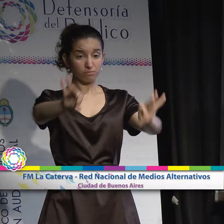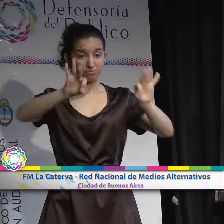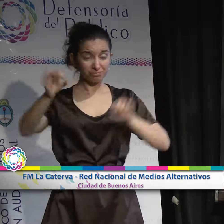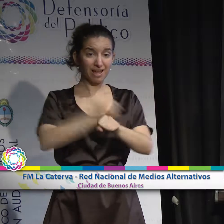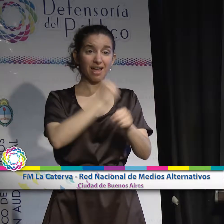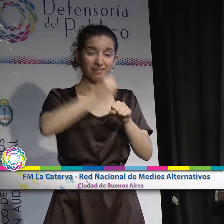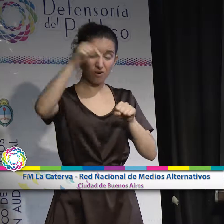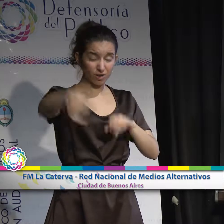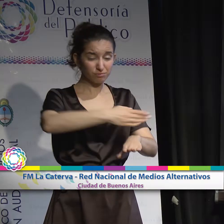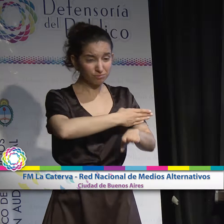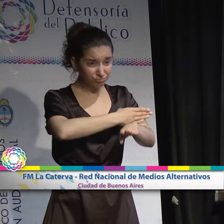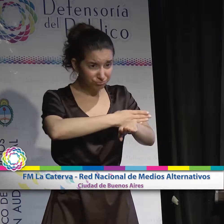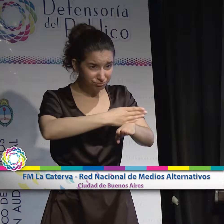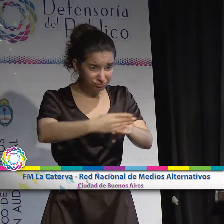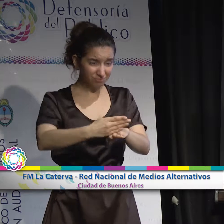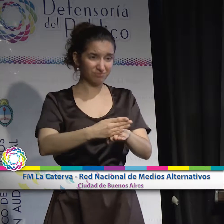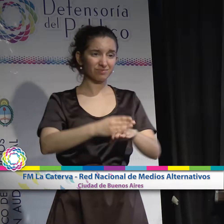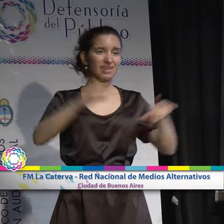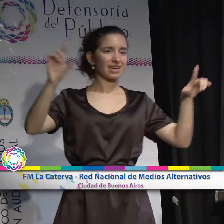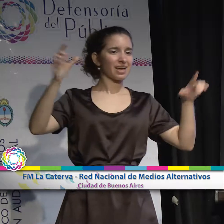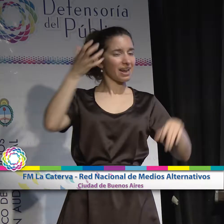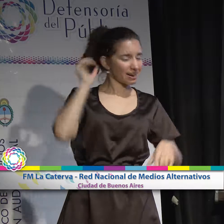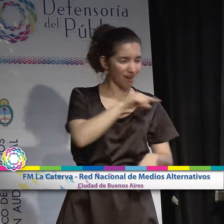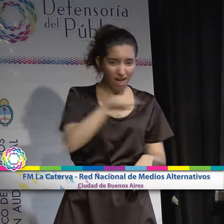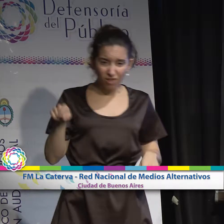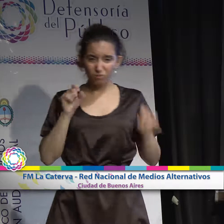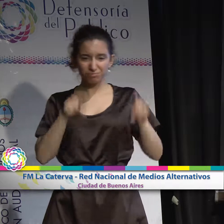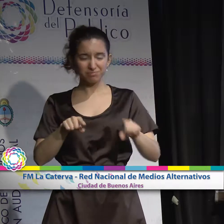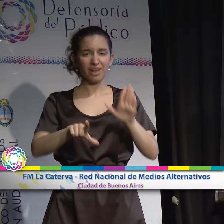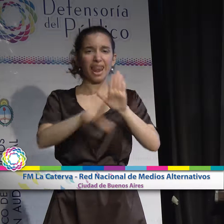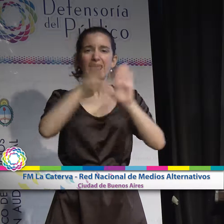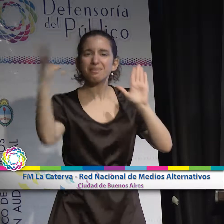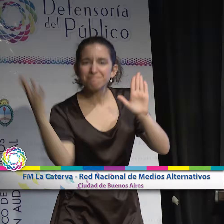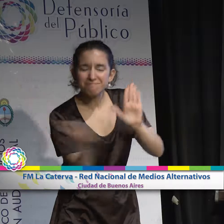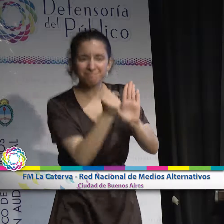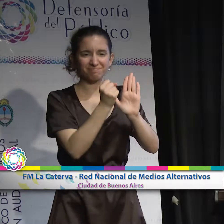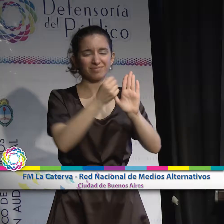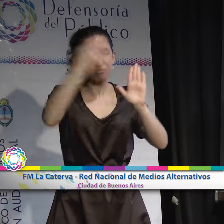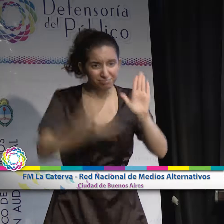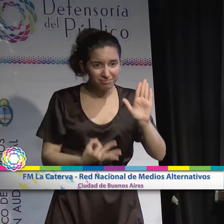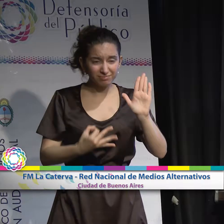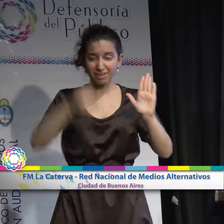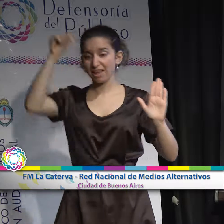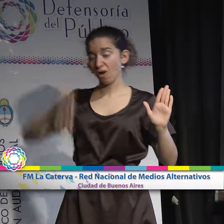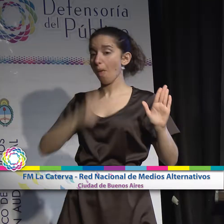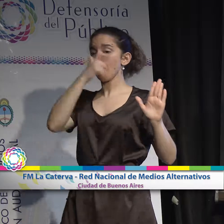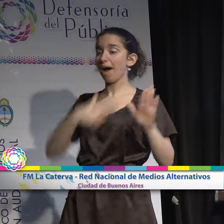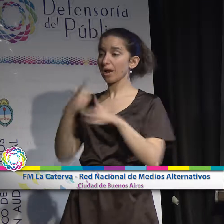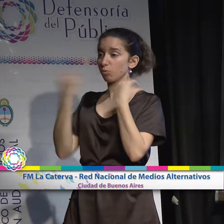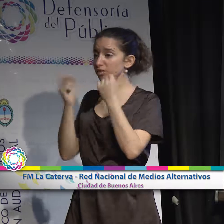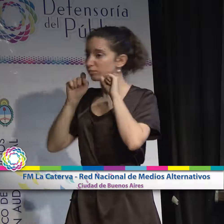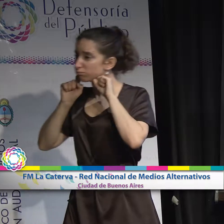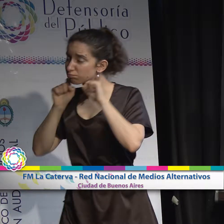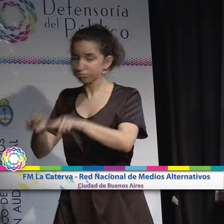la actualidad, nuestros medios no han podido avanzar en lo que refiere a la legalidad. La política macrista, que abona la concentración y